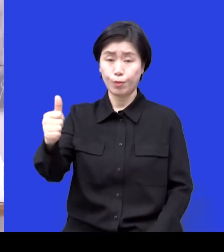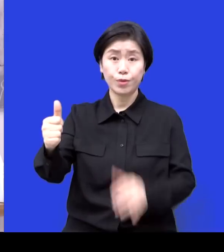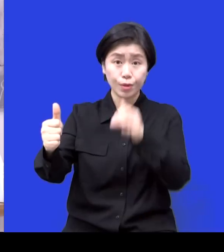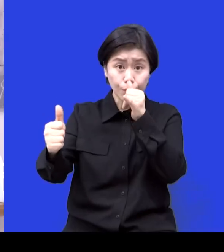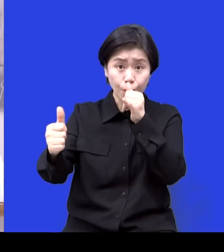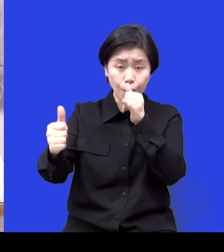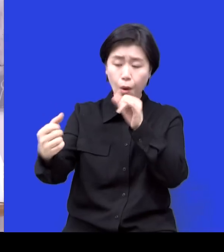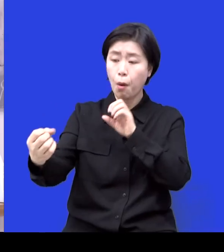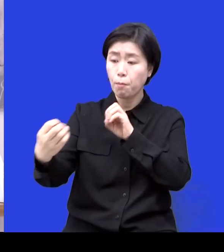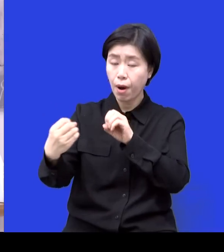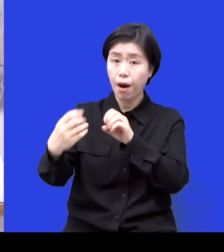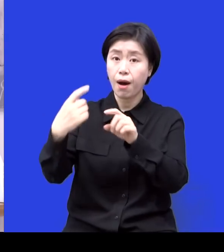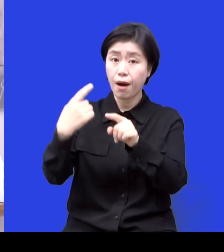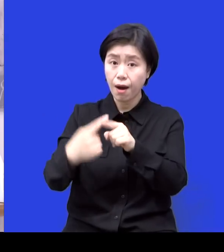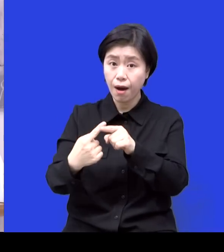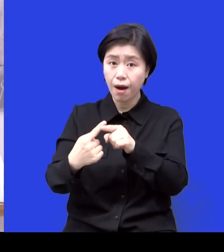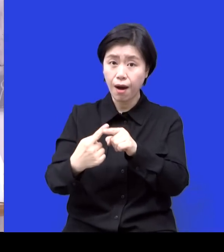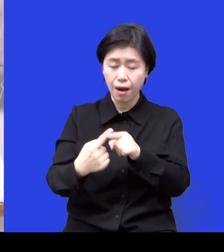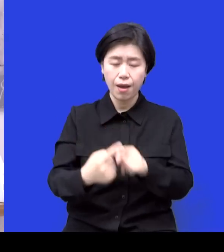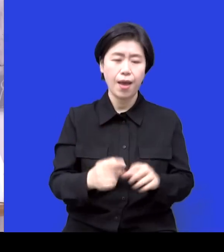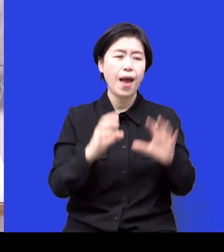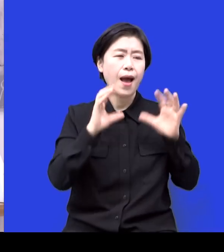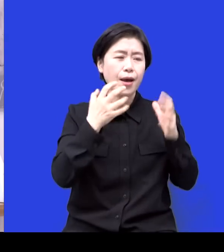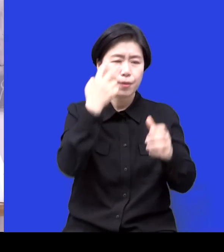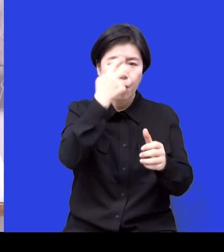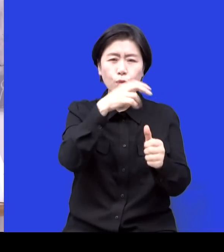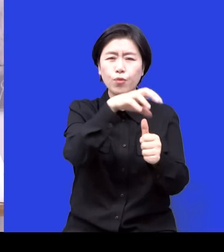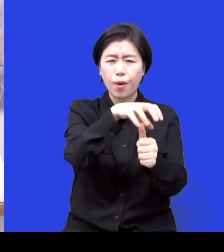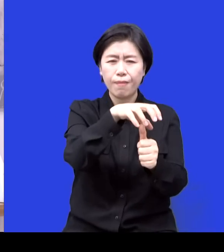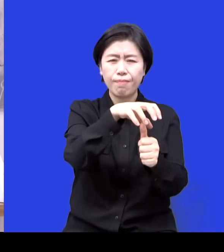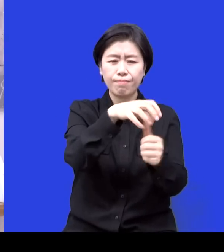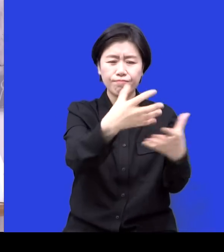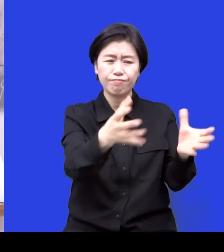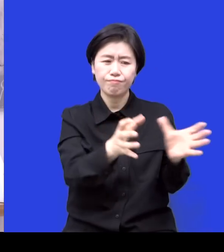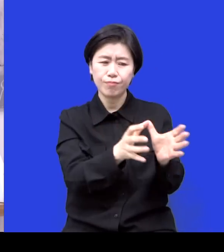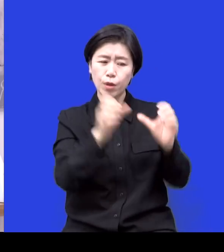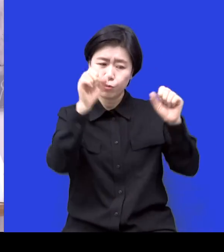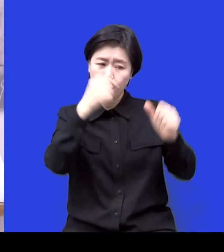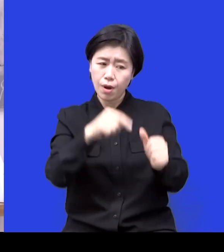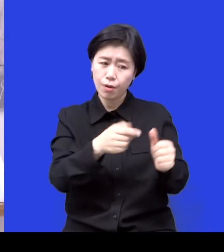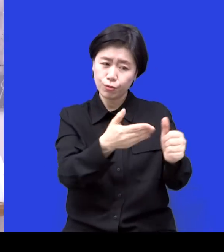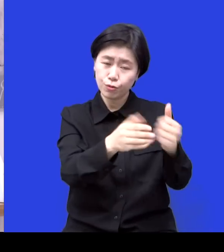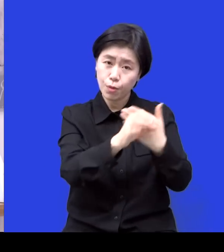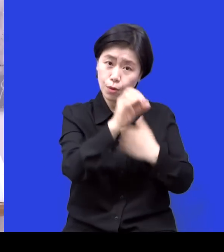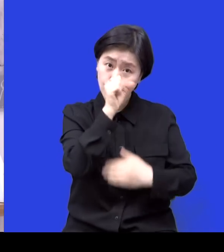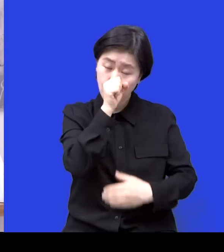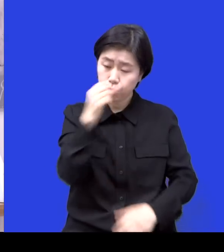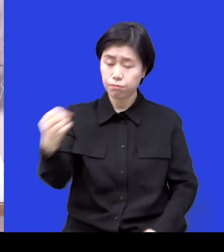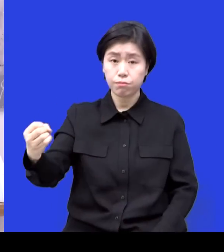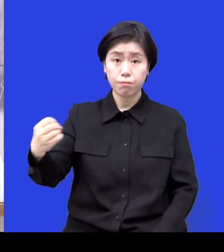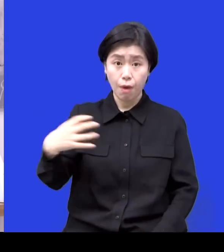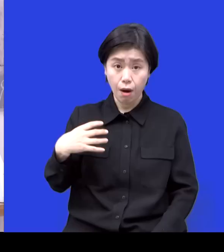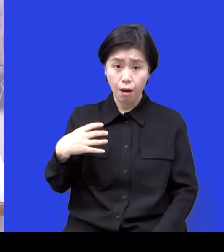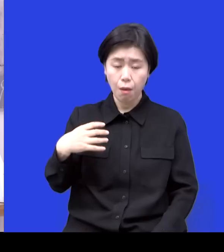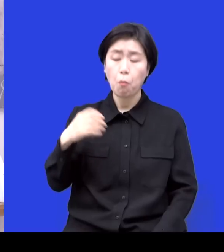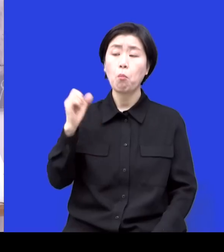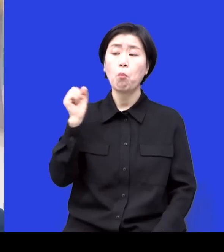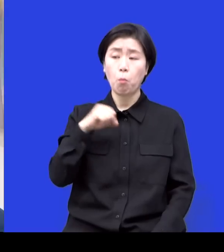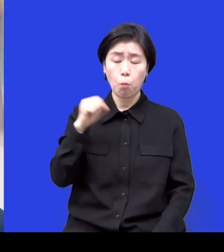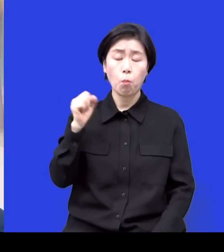보육원 아이들한테 운동을 좀 가르쳐주면 어떨까 라는 생각을 이제 했어요 브레인스톰임을 이렇게 좀 미팅을 하다가 네 그래서